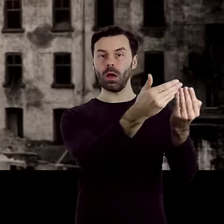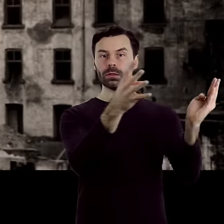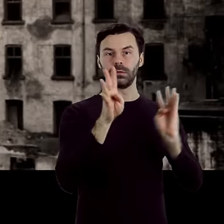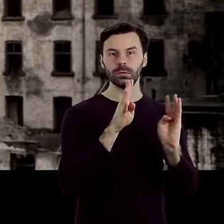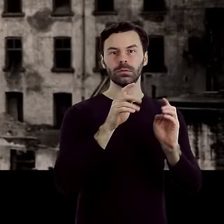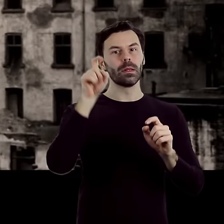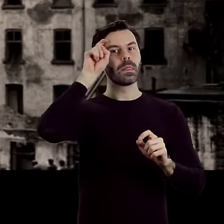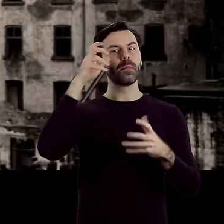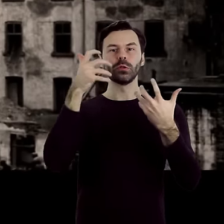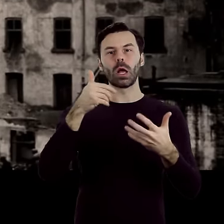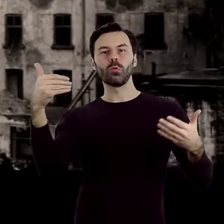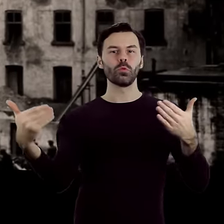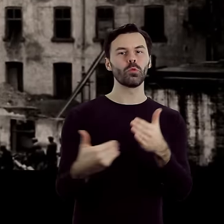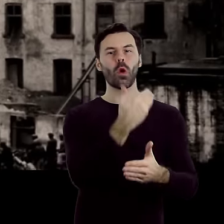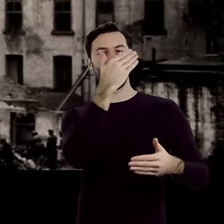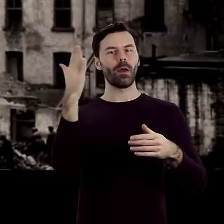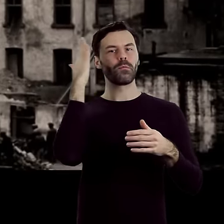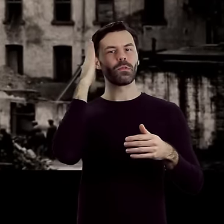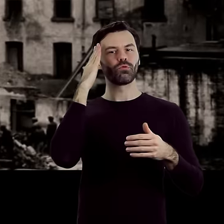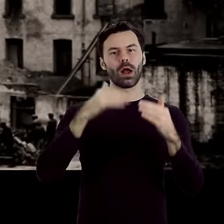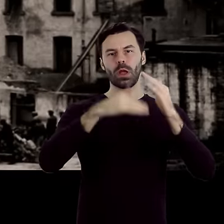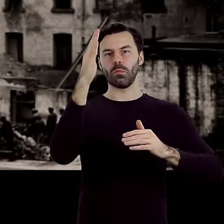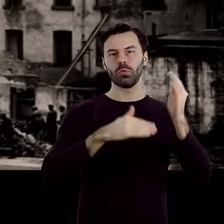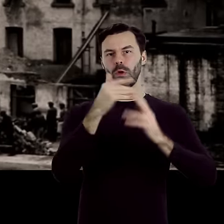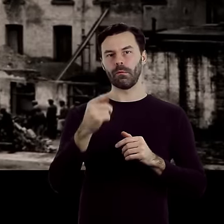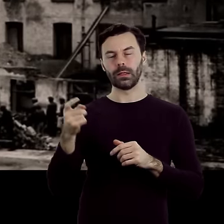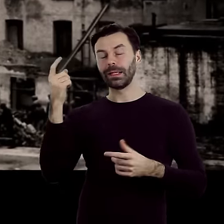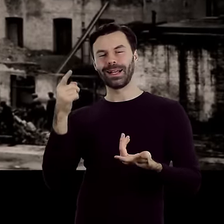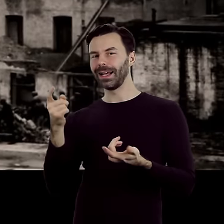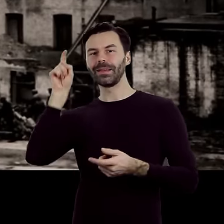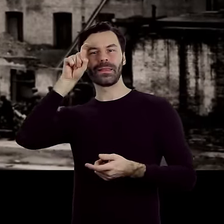nowoczesną dzielnicę mieszkaniową. Nie zdążyli zrealizować tych planów.